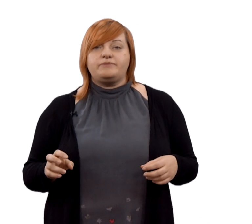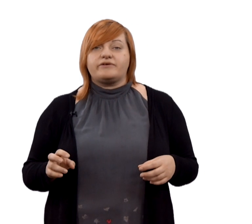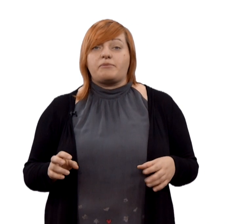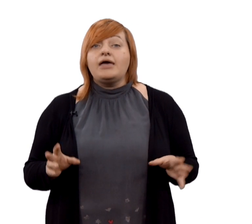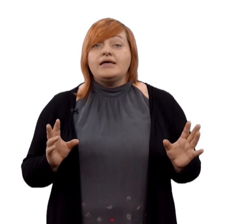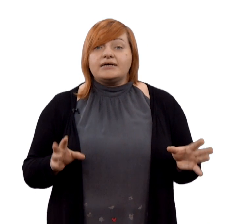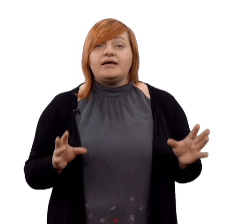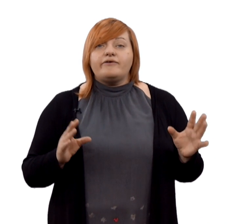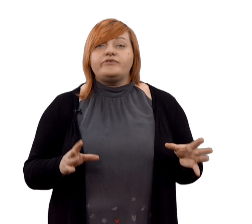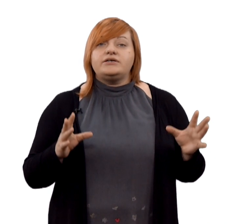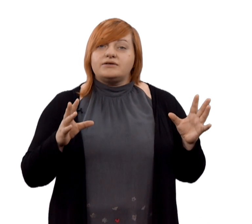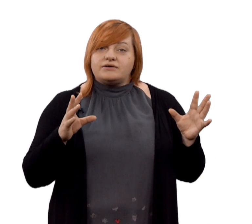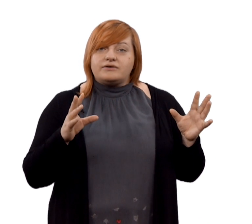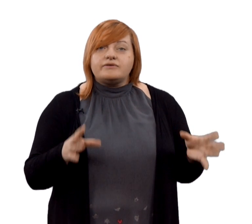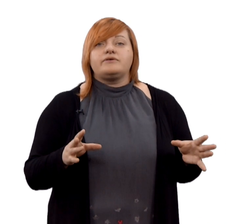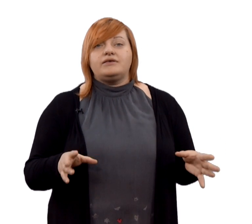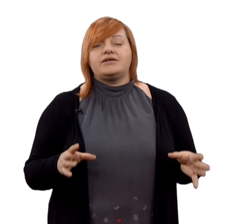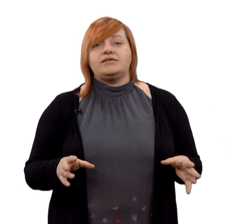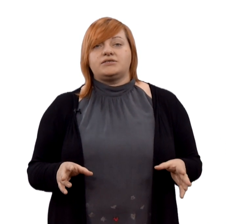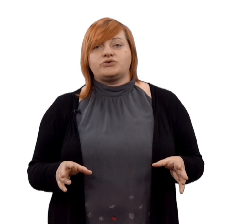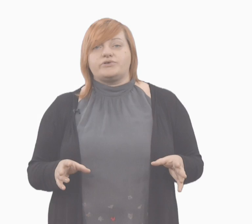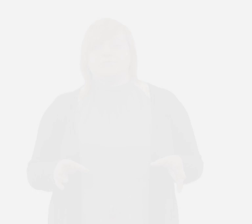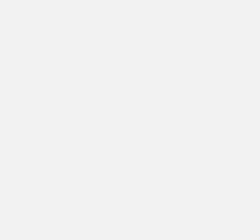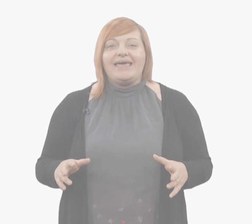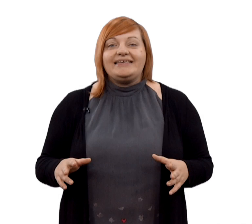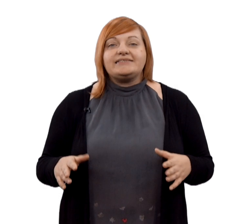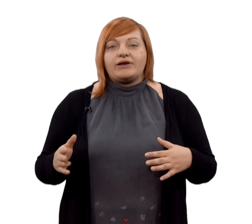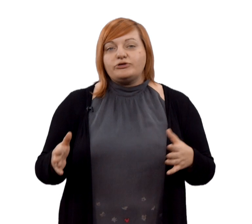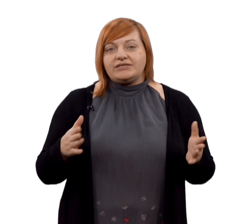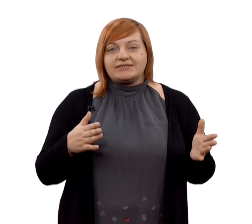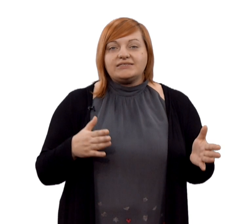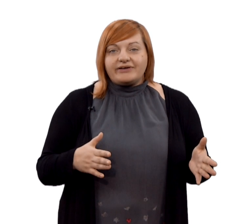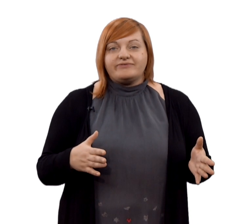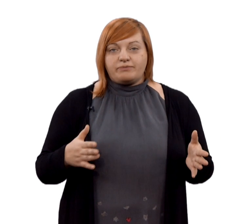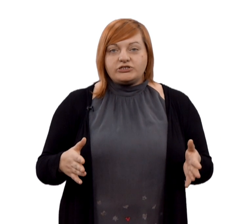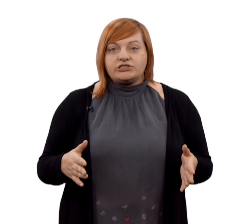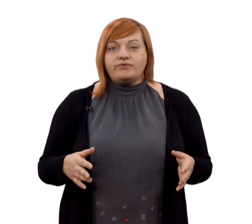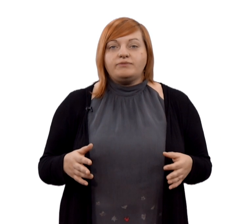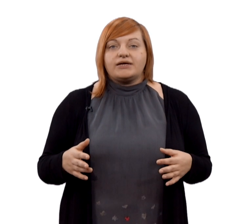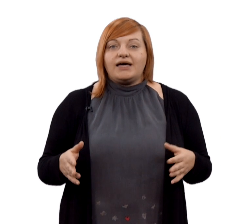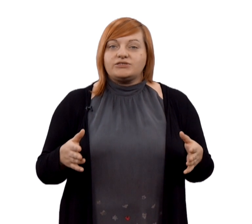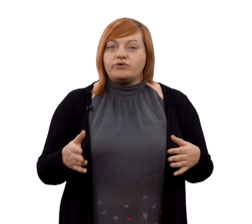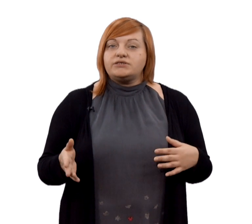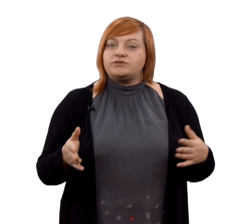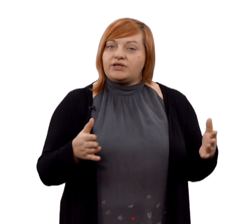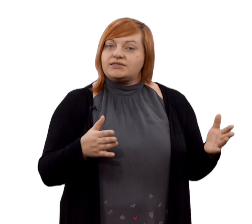первыми, тогда вы играете на скорость. Если вы работаете с консервативным большинством, тогда скорость у нас